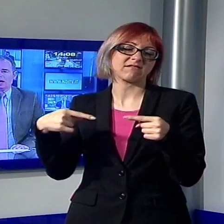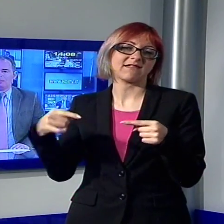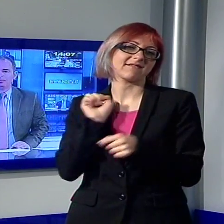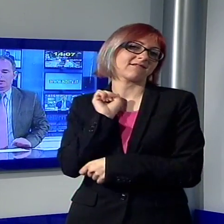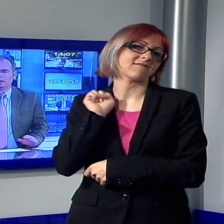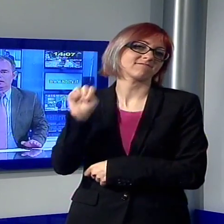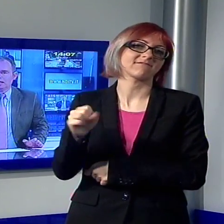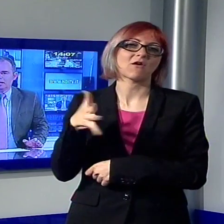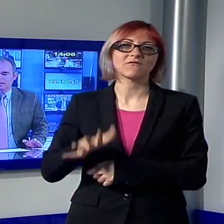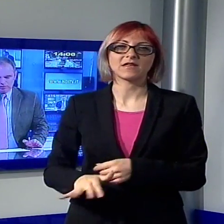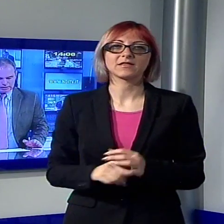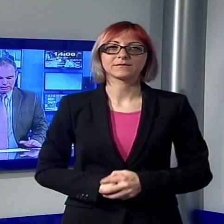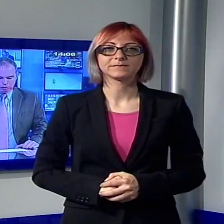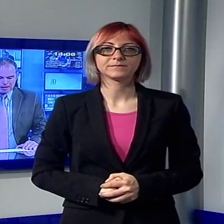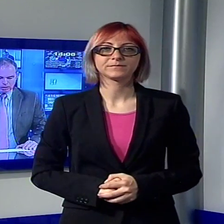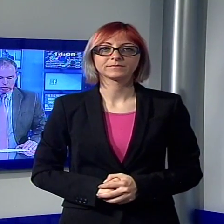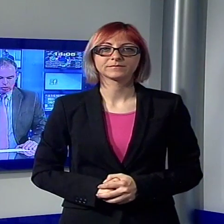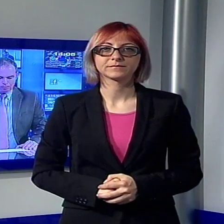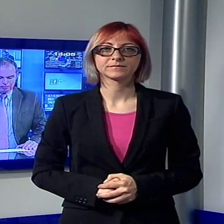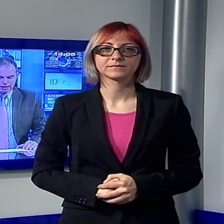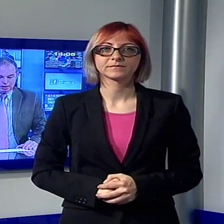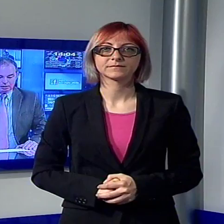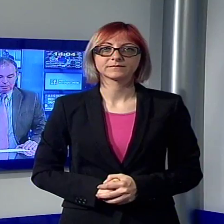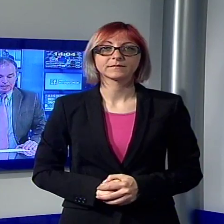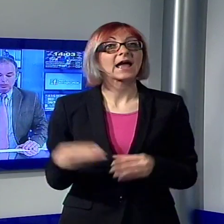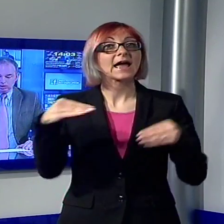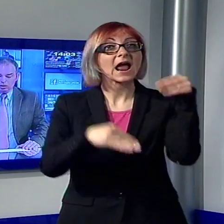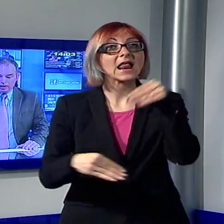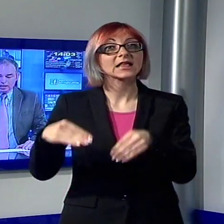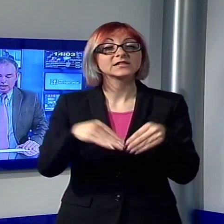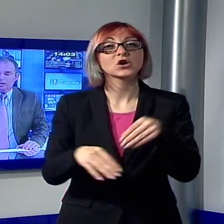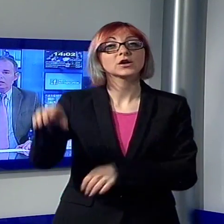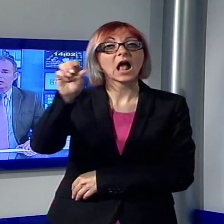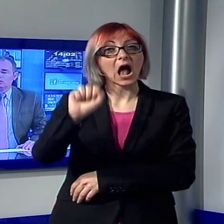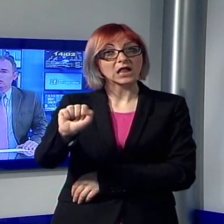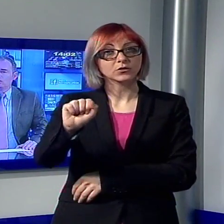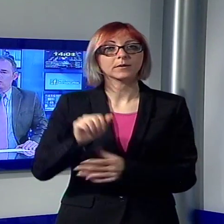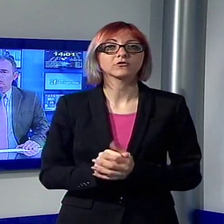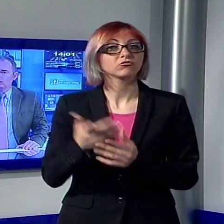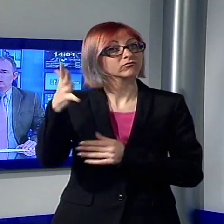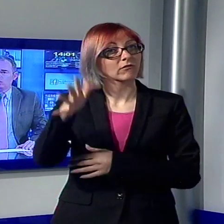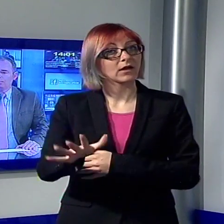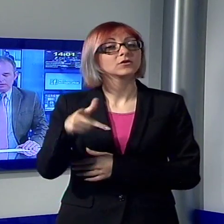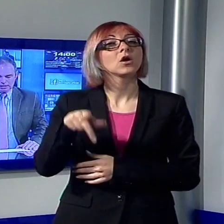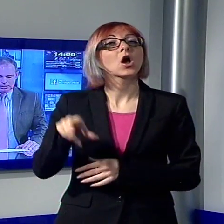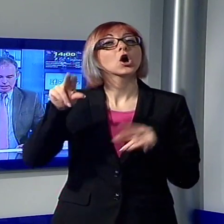dedicata alle elezioni ad Alto Pascio e parliamo di cronaca. Sono in corso nel compitese le